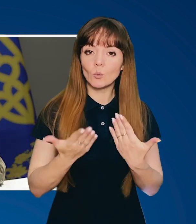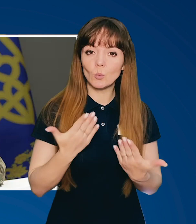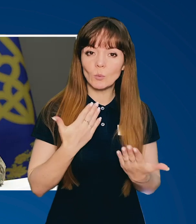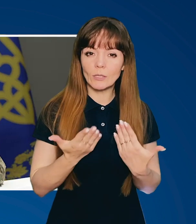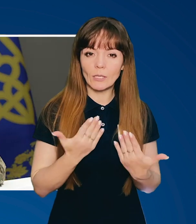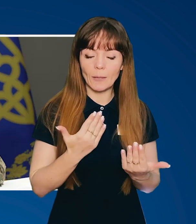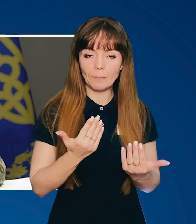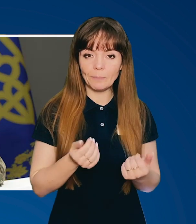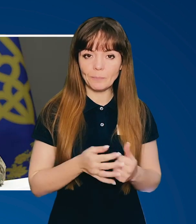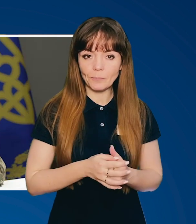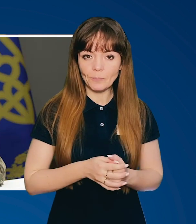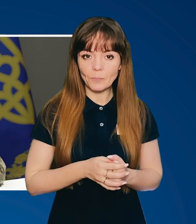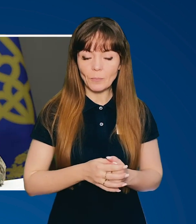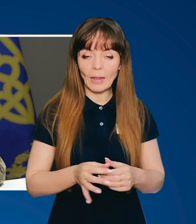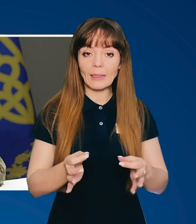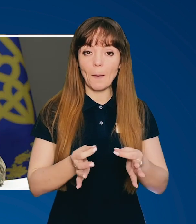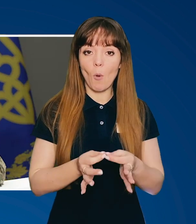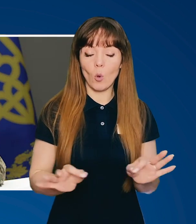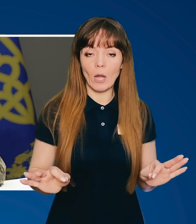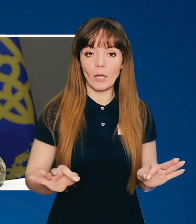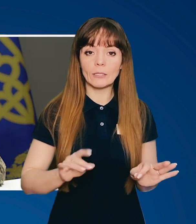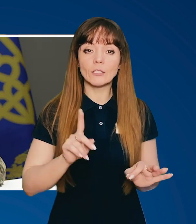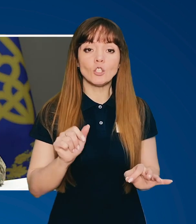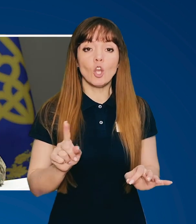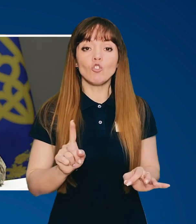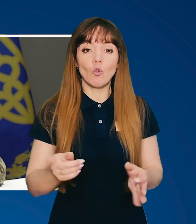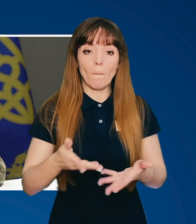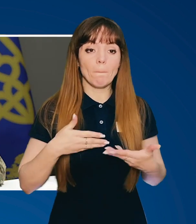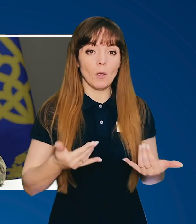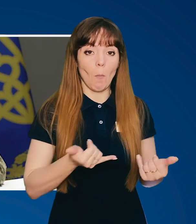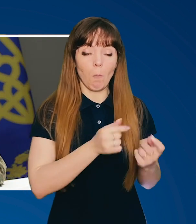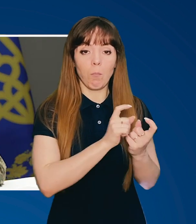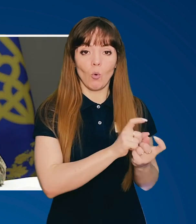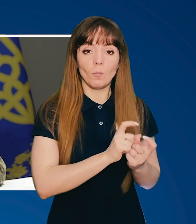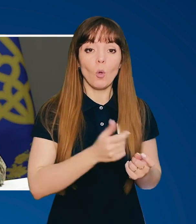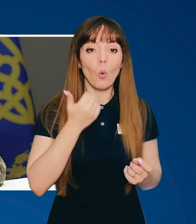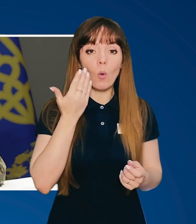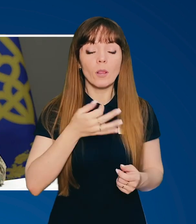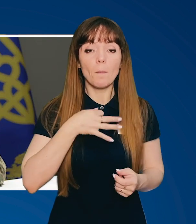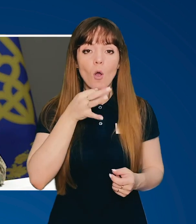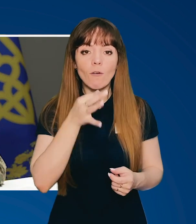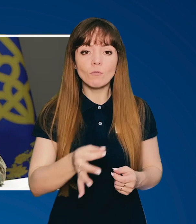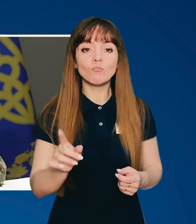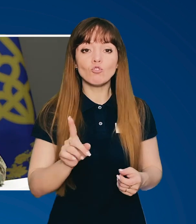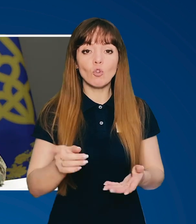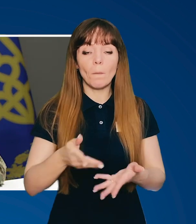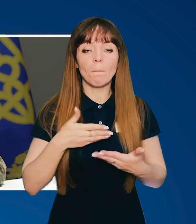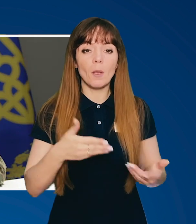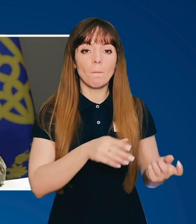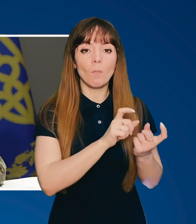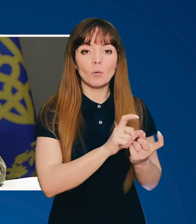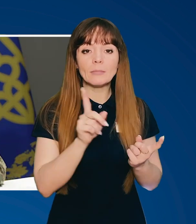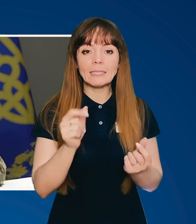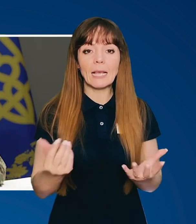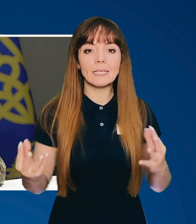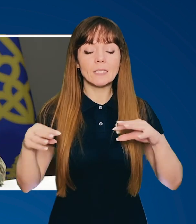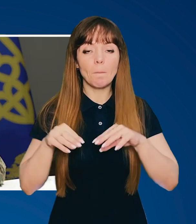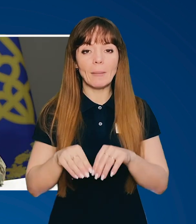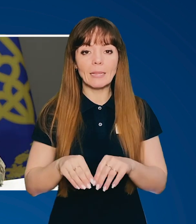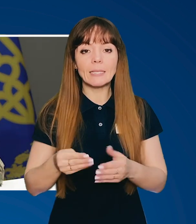стосується демократії, за що ми боремось? Коли ми говоримо, що ми боремось за спільні цінності, це є